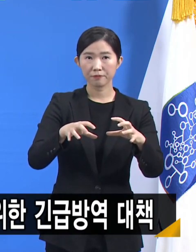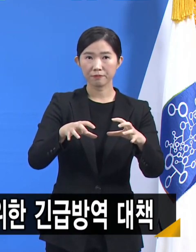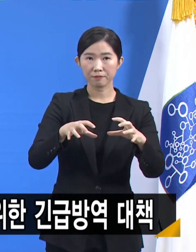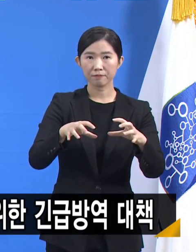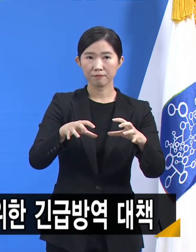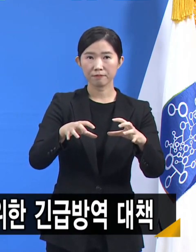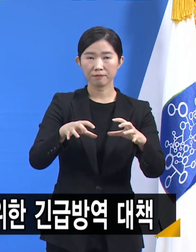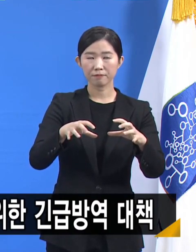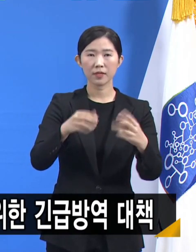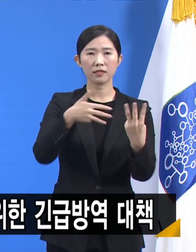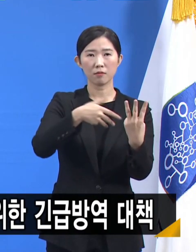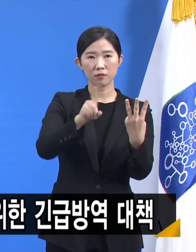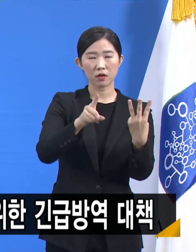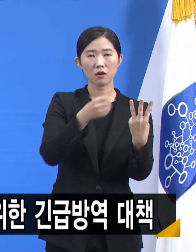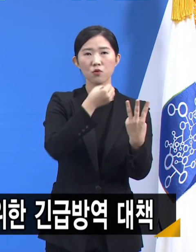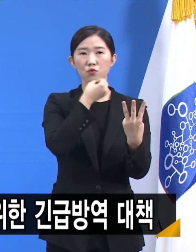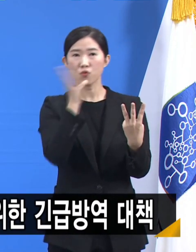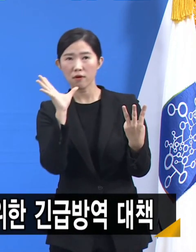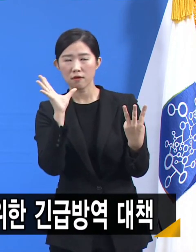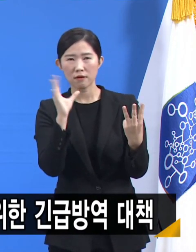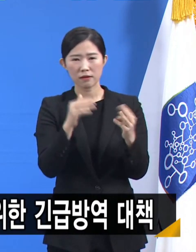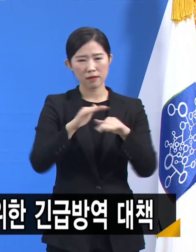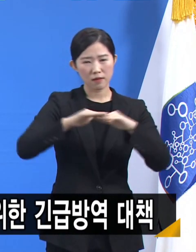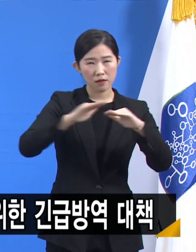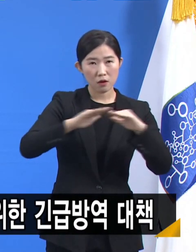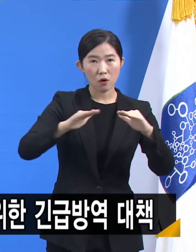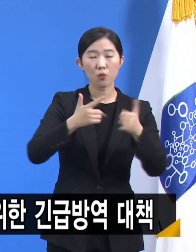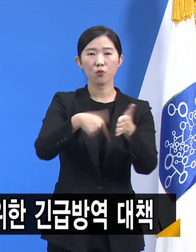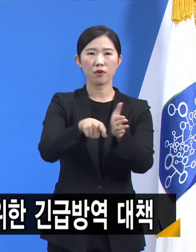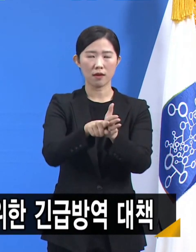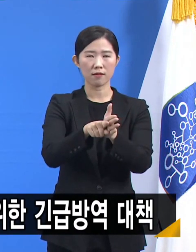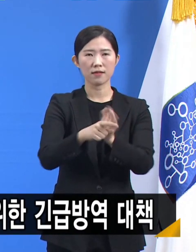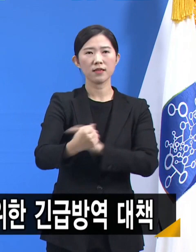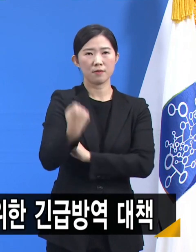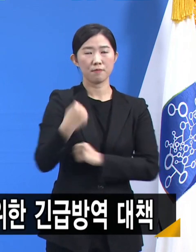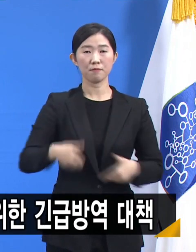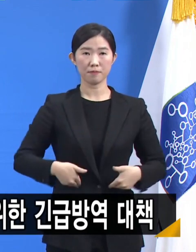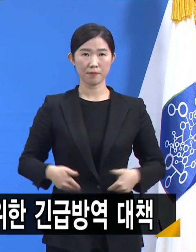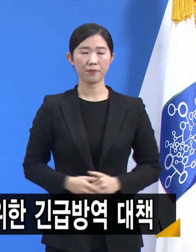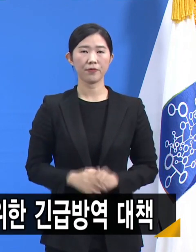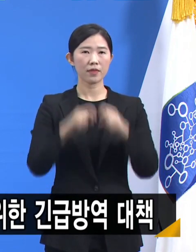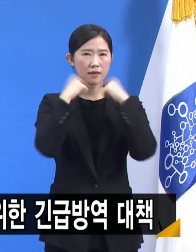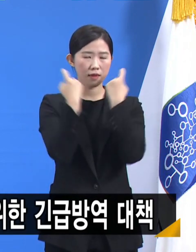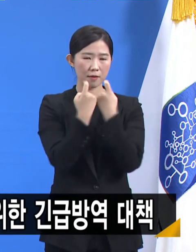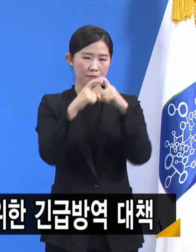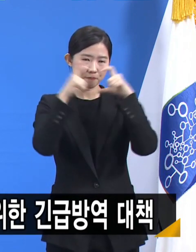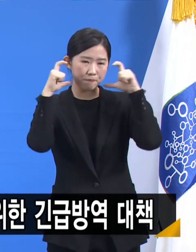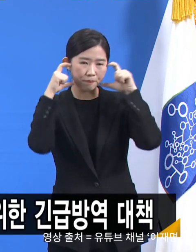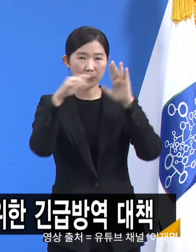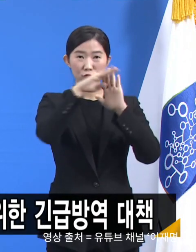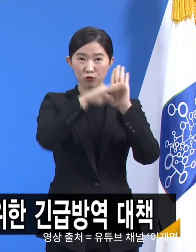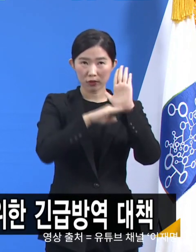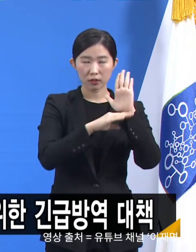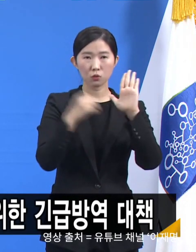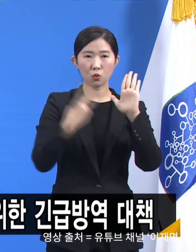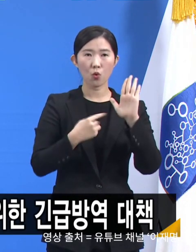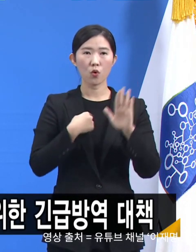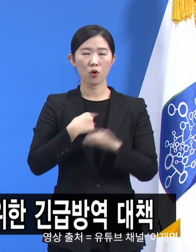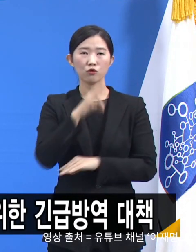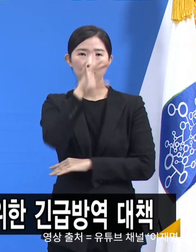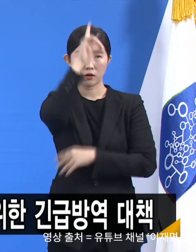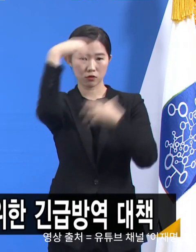극복하는 무기이자 비결입니다. 개인 방역수칙을 비롯한 방역당국의 방침에